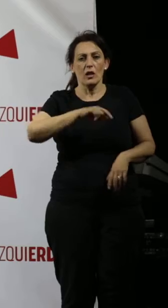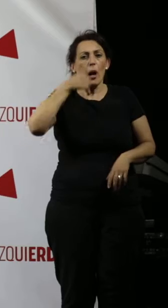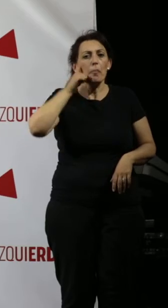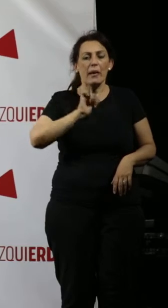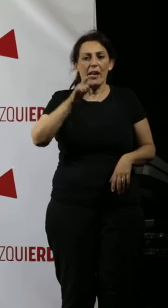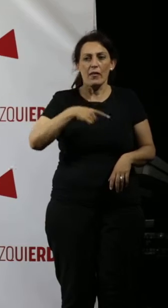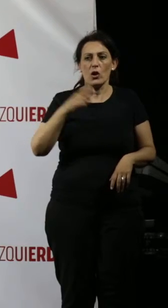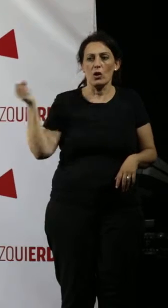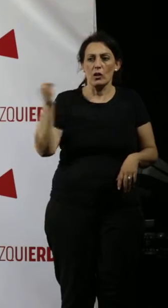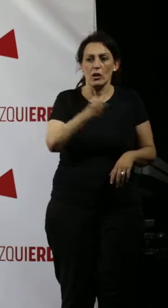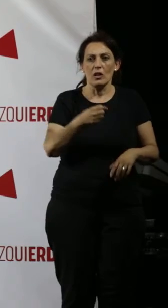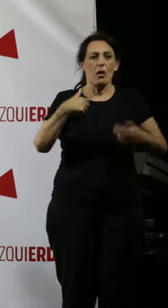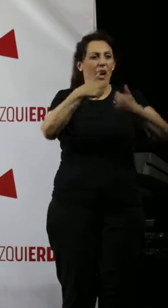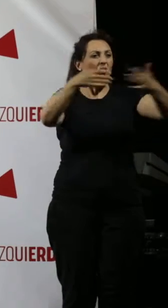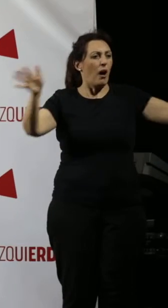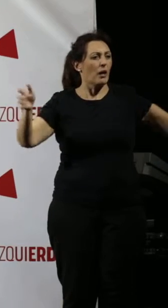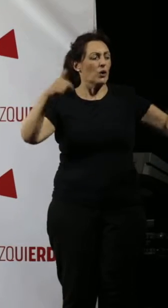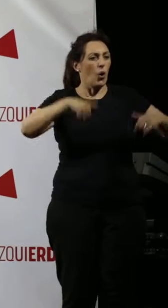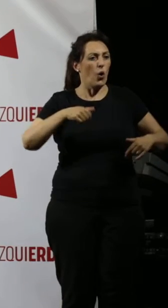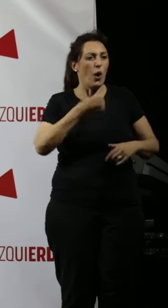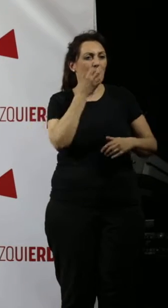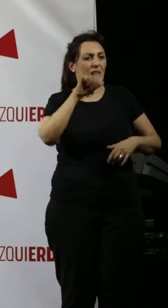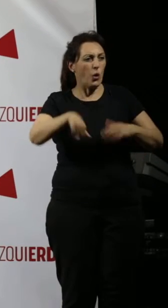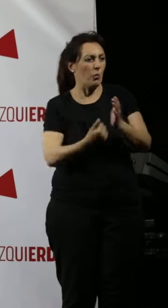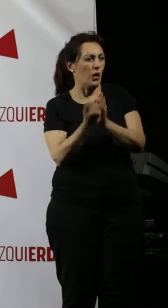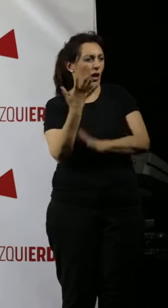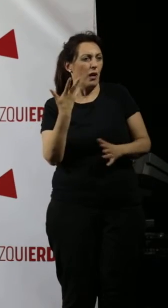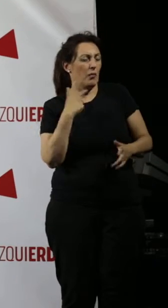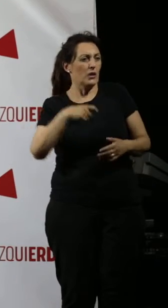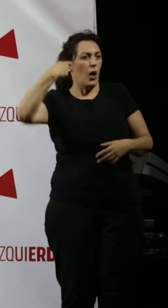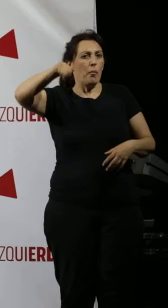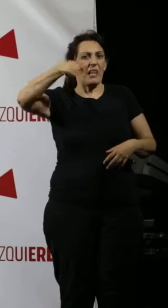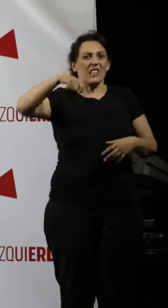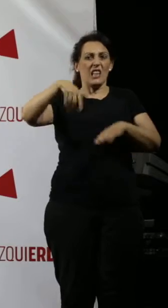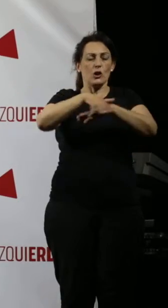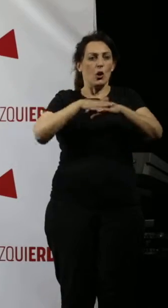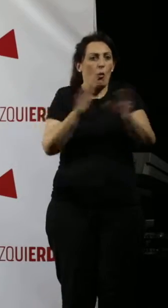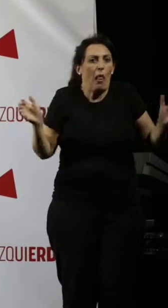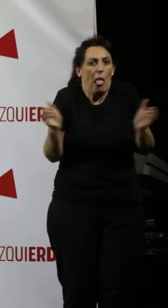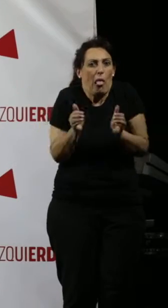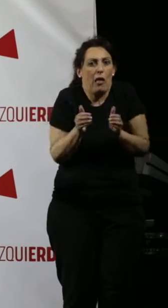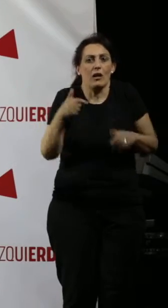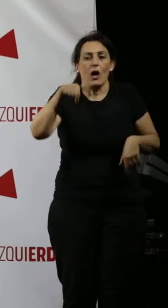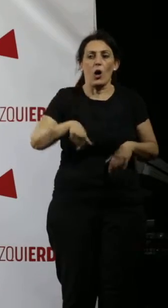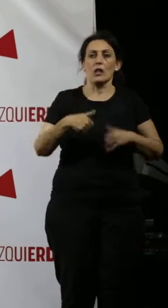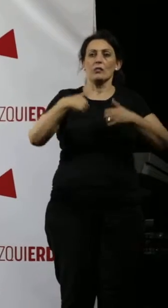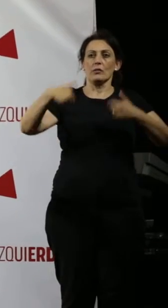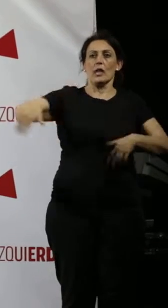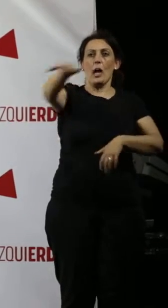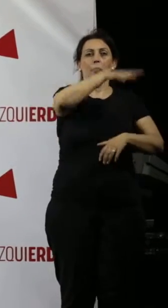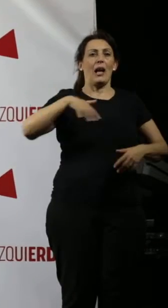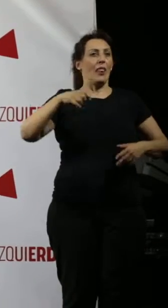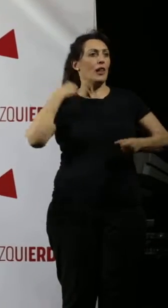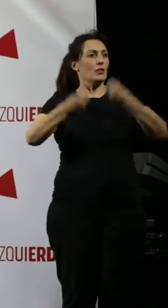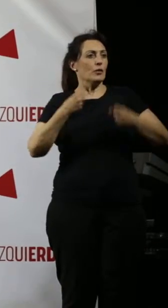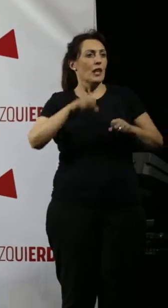Sánchez lo podían haber traído a un espacio más abierto del patio donde lo han traído. Todo un presidente del gobierno. Nosotros nos venimos a la Ágora, a la plaza